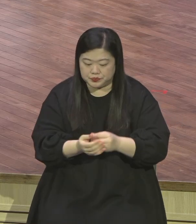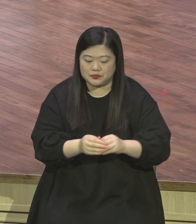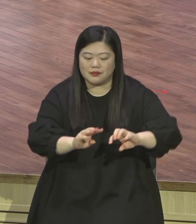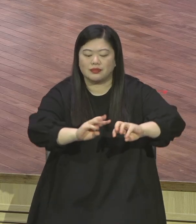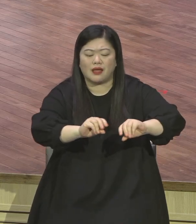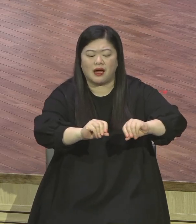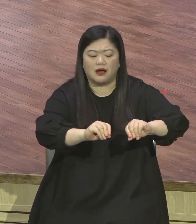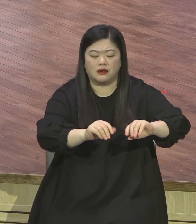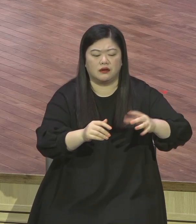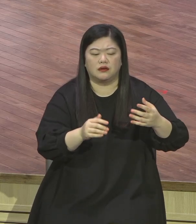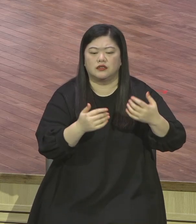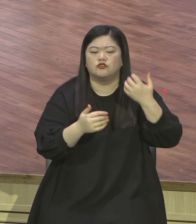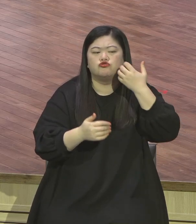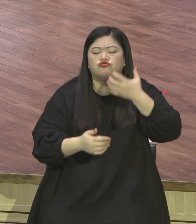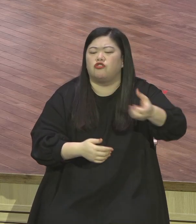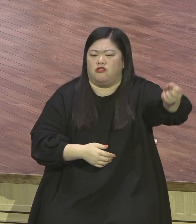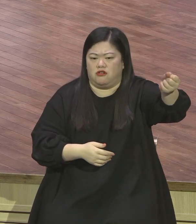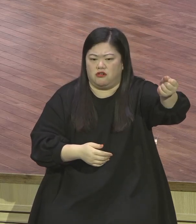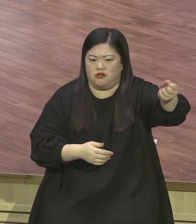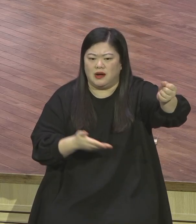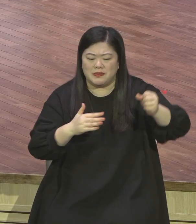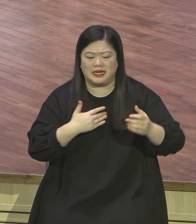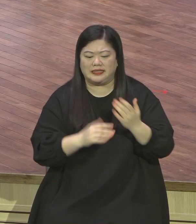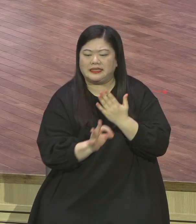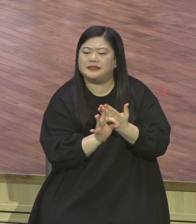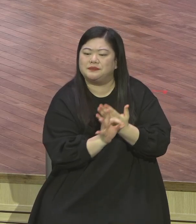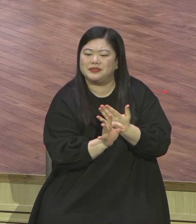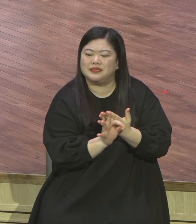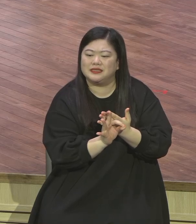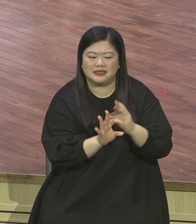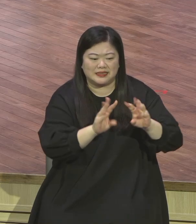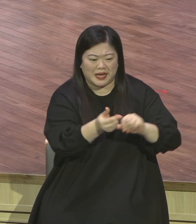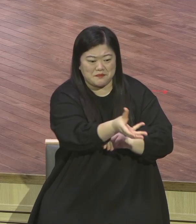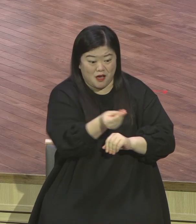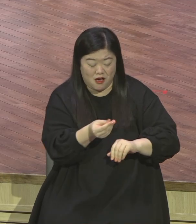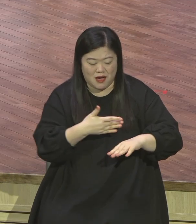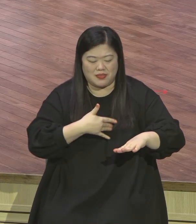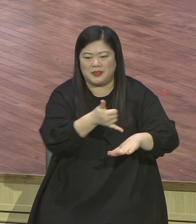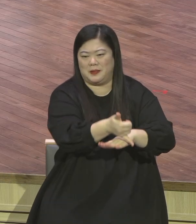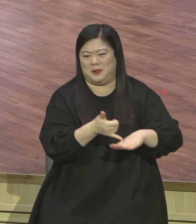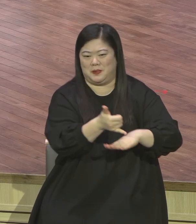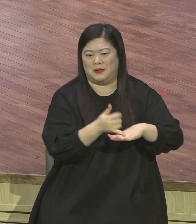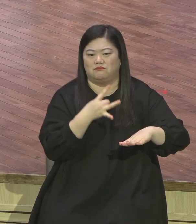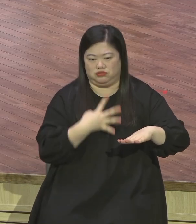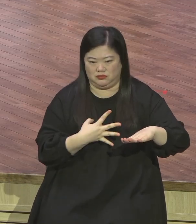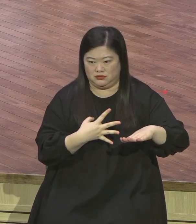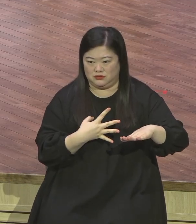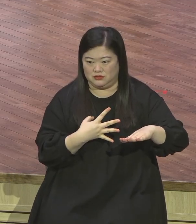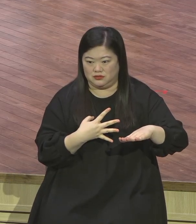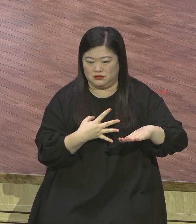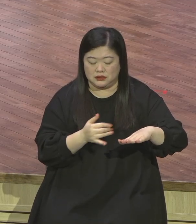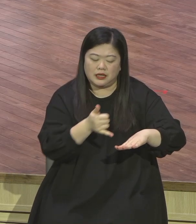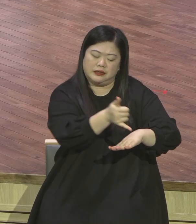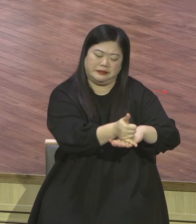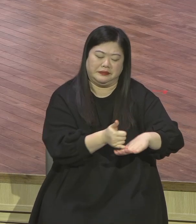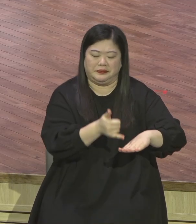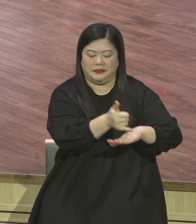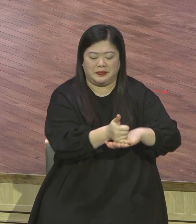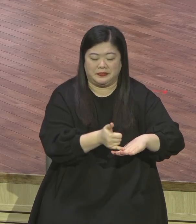남의 땅을 빌려서 농사를 짓는 그런 가난한 사람인데 이 엄청난 부활을 발견했단